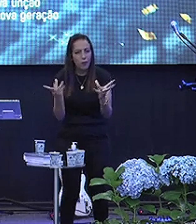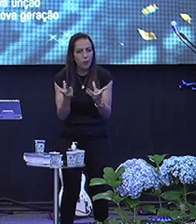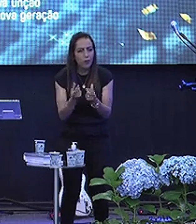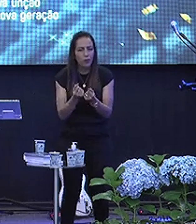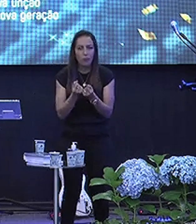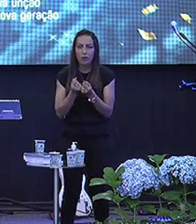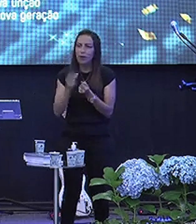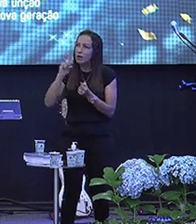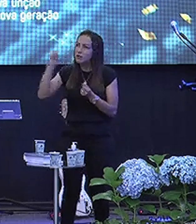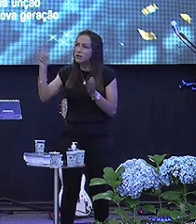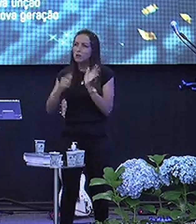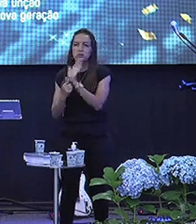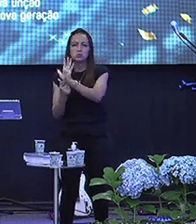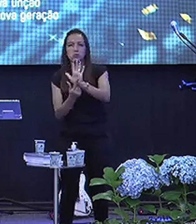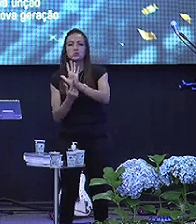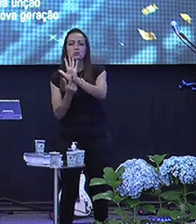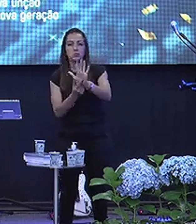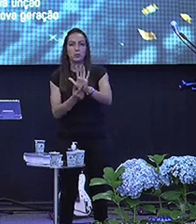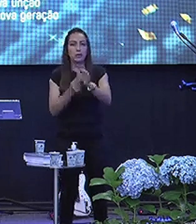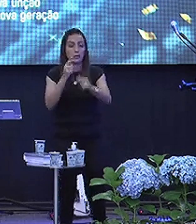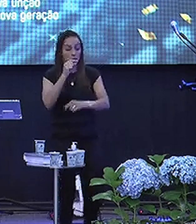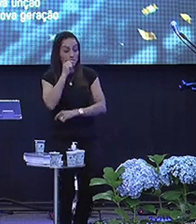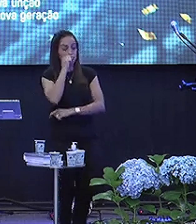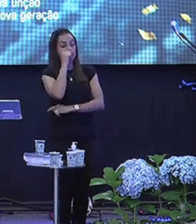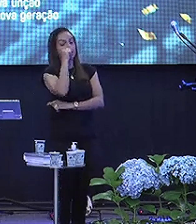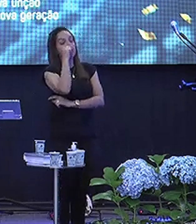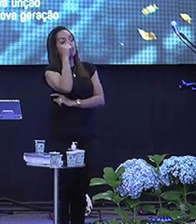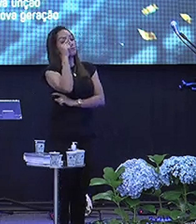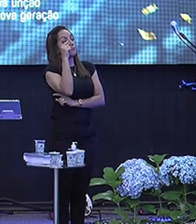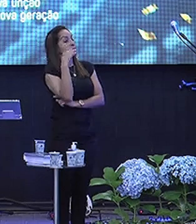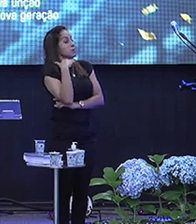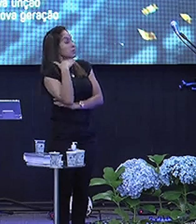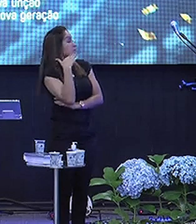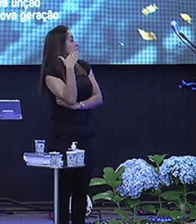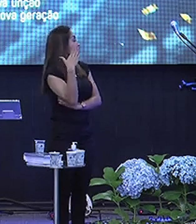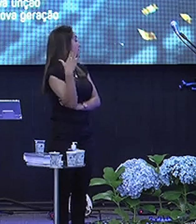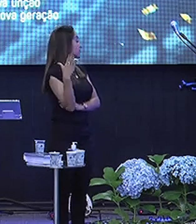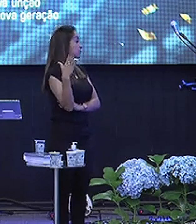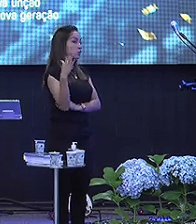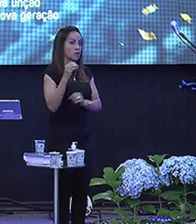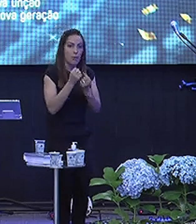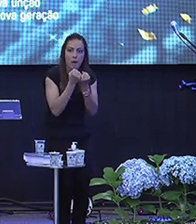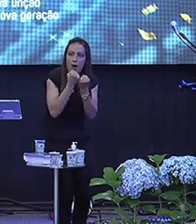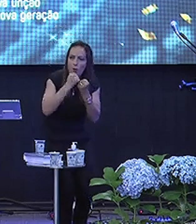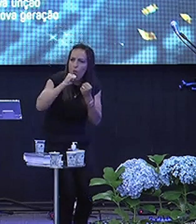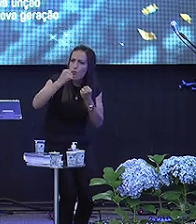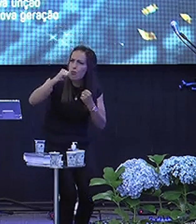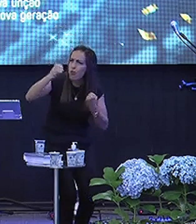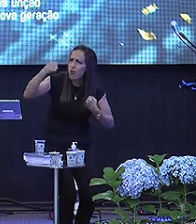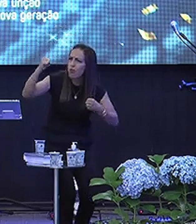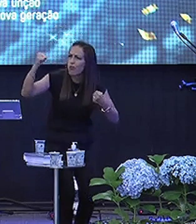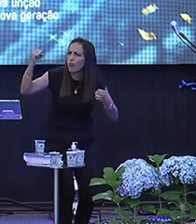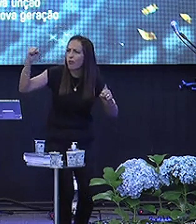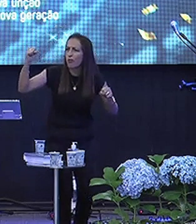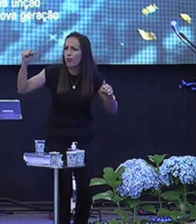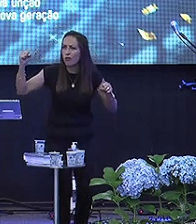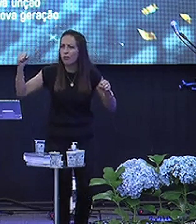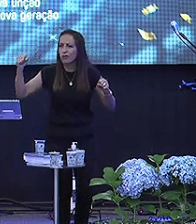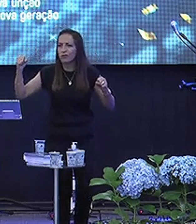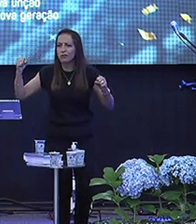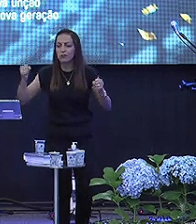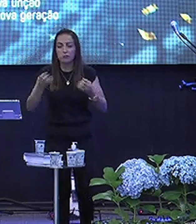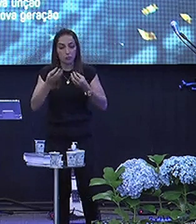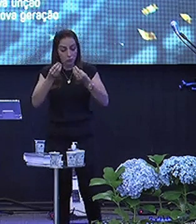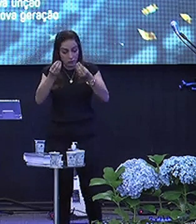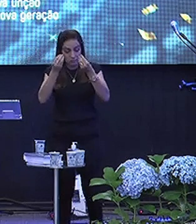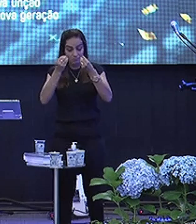fala Para que eu não Me ensoberbecesse Com tamanha Grandeza Das revelações Foi-me